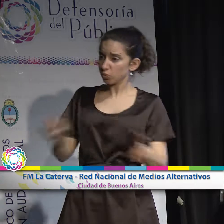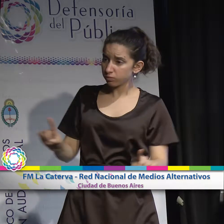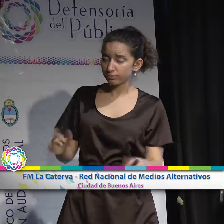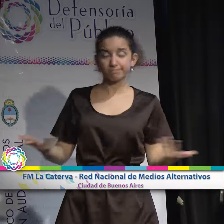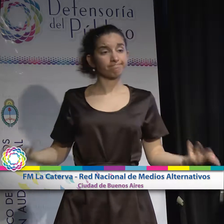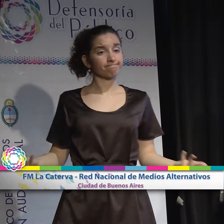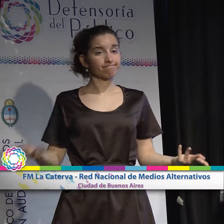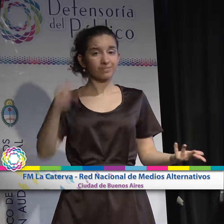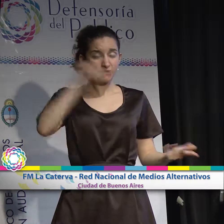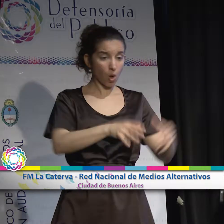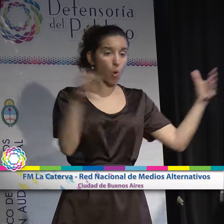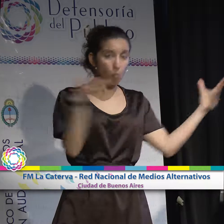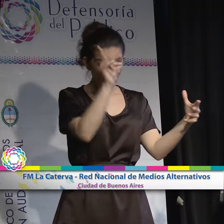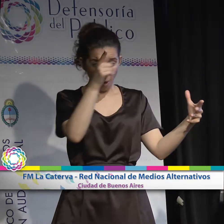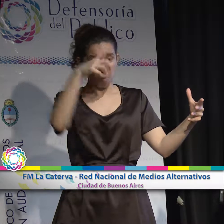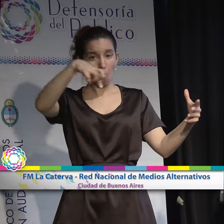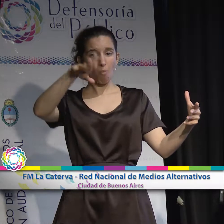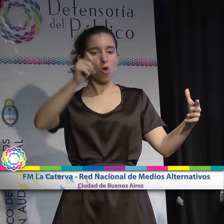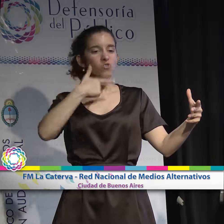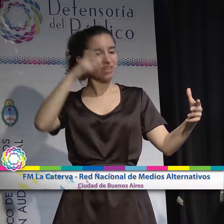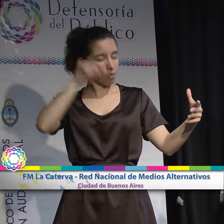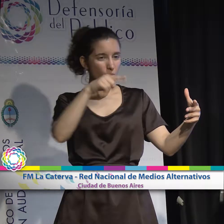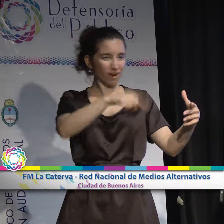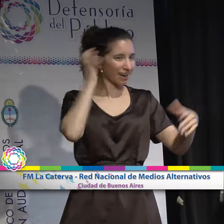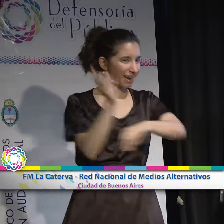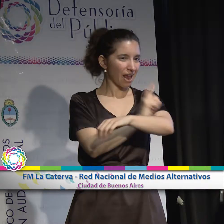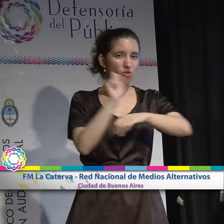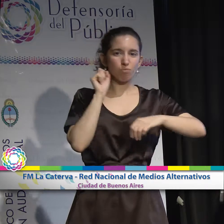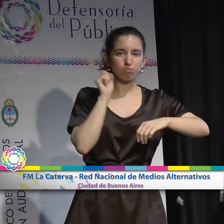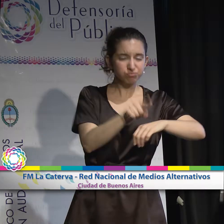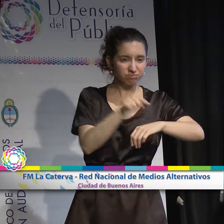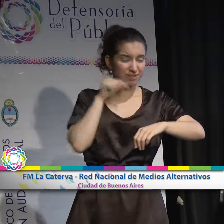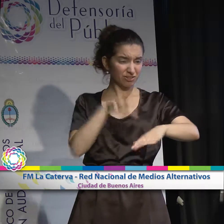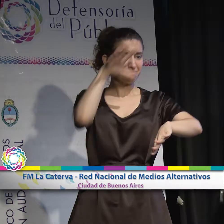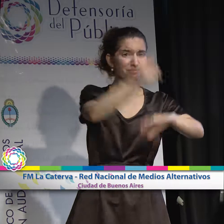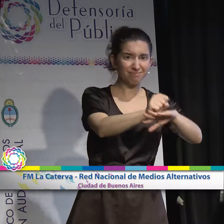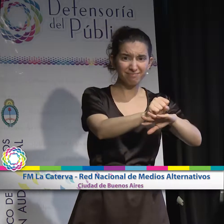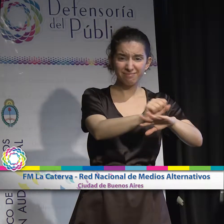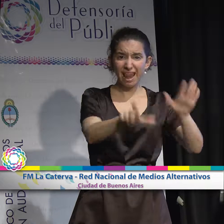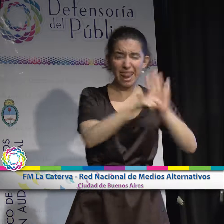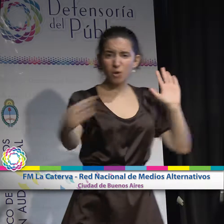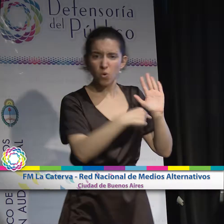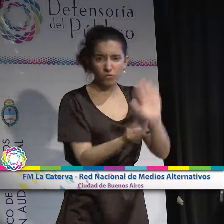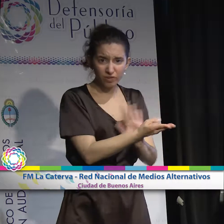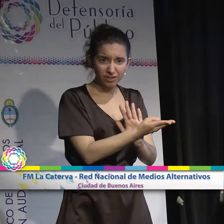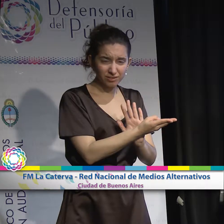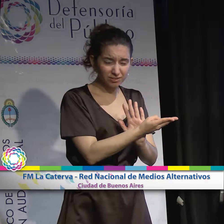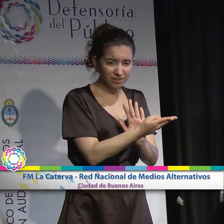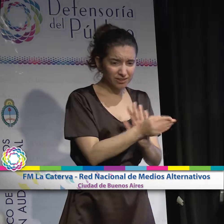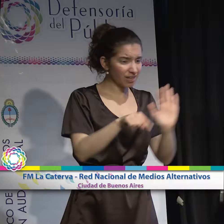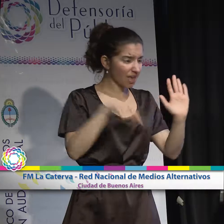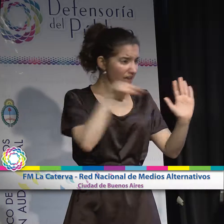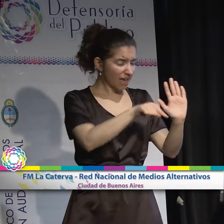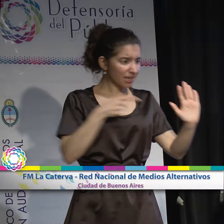destacar que Prosegur ocupa ilegalmente una frecuencia destinada a telecomunicaciones, pero sin embargo el juicio es contra el canal